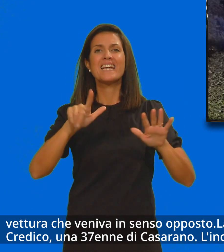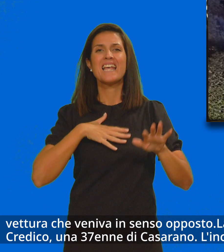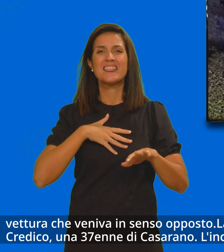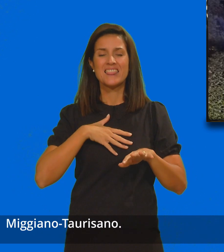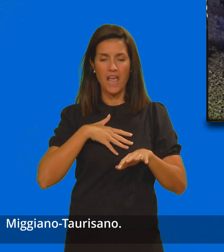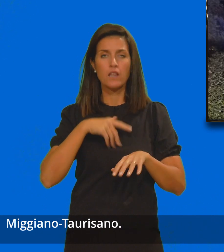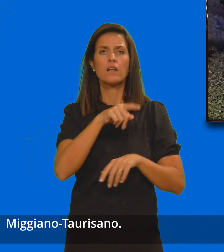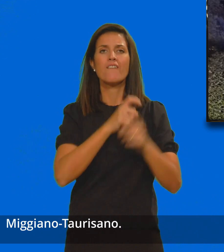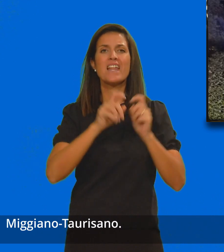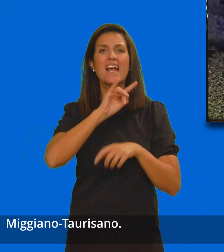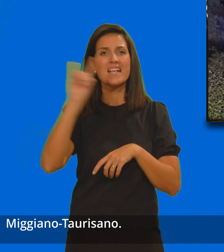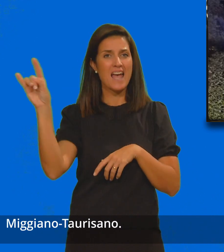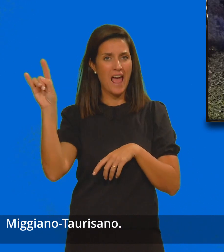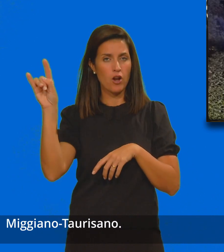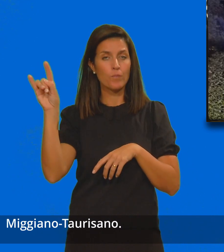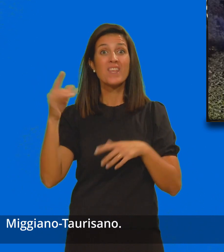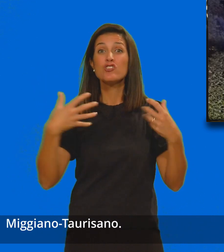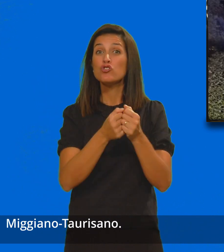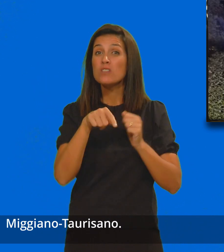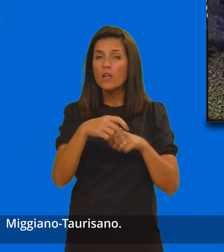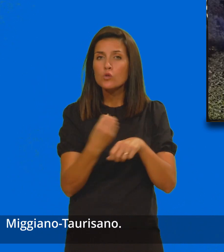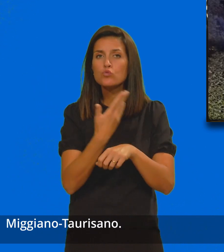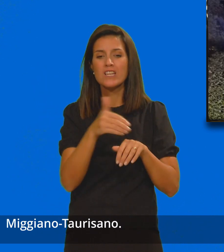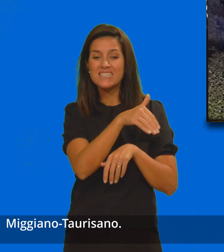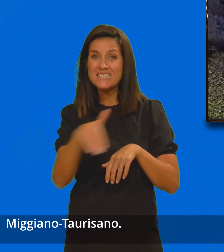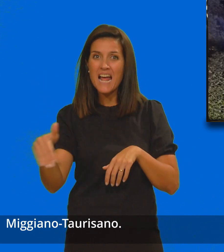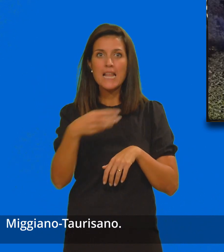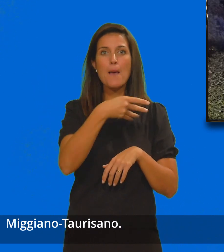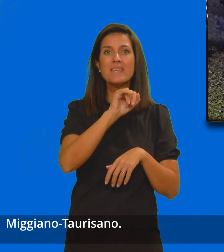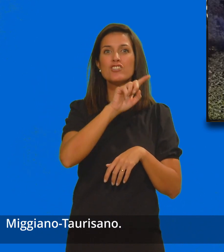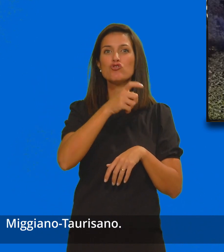L'incidente è avvenuto sulla provinciale che collega Migiano a Taurisano